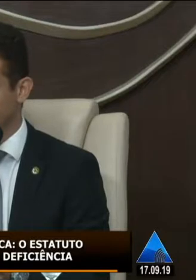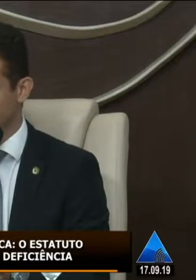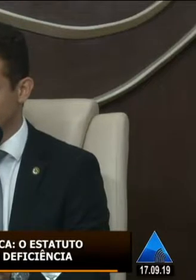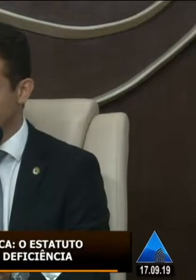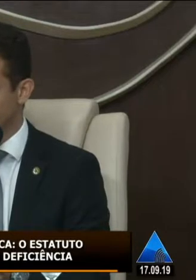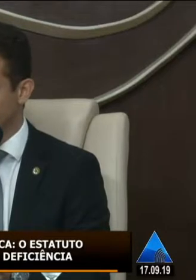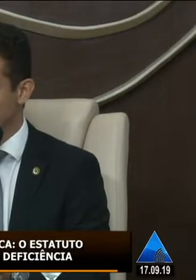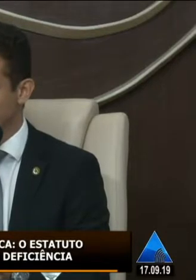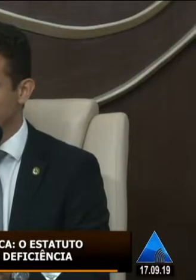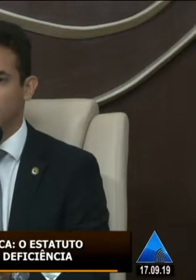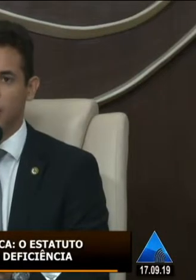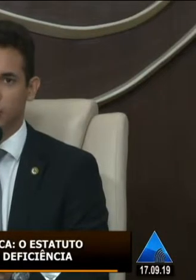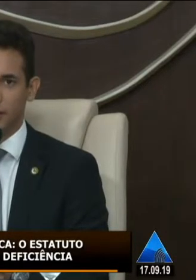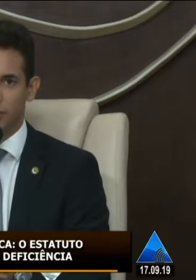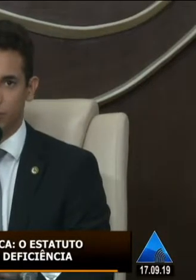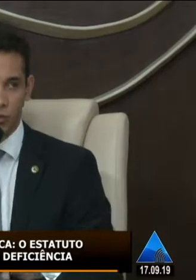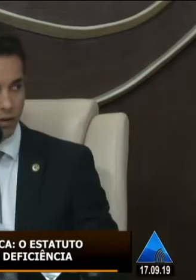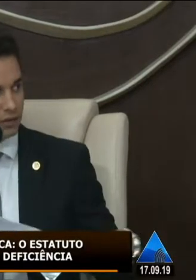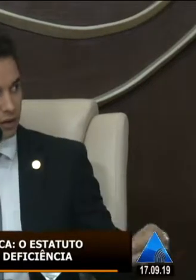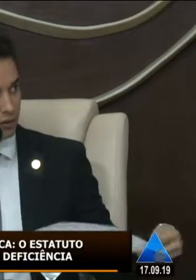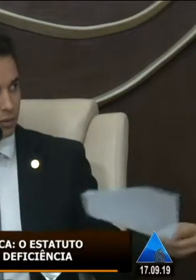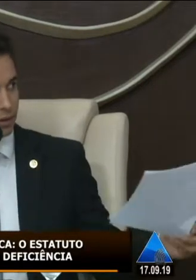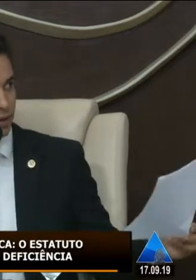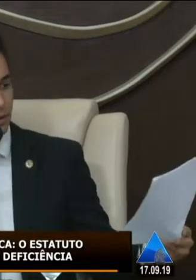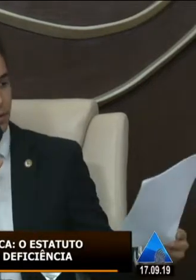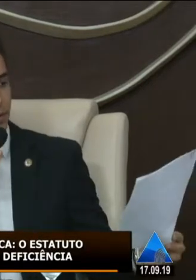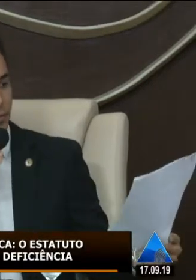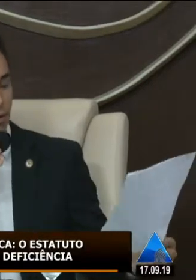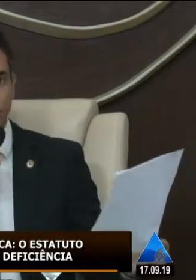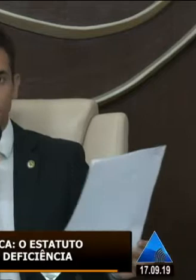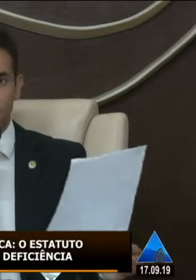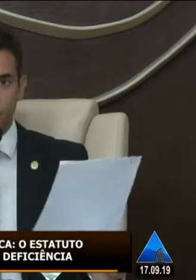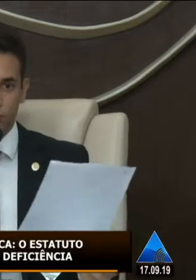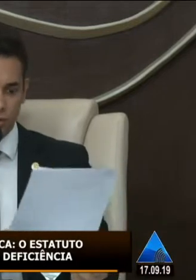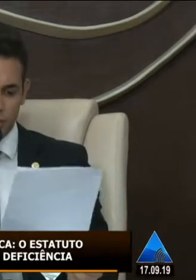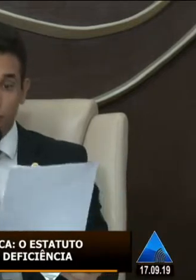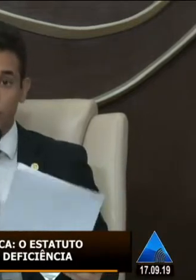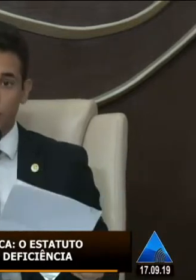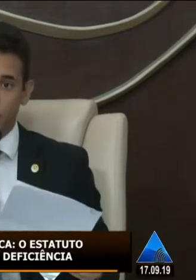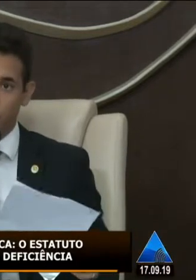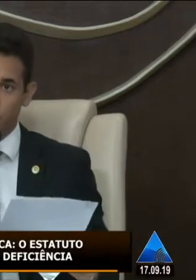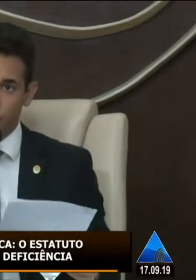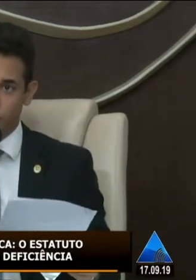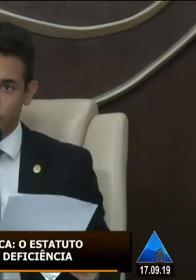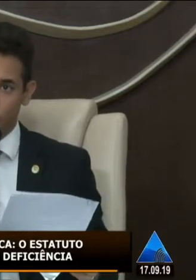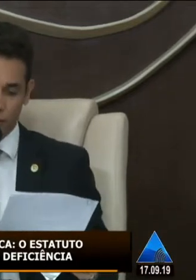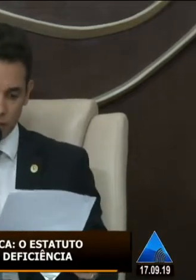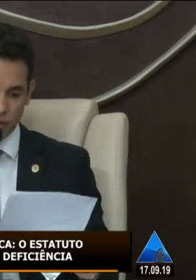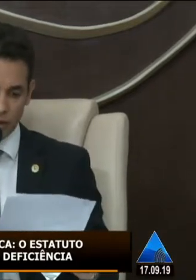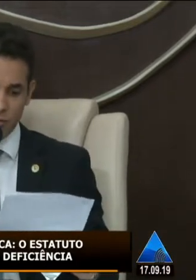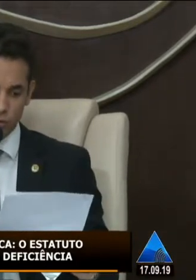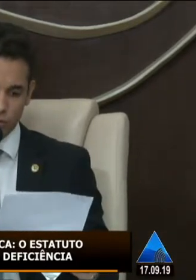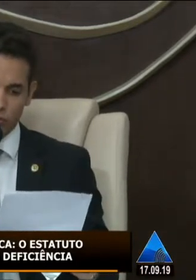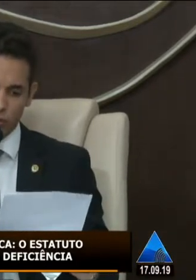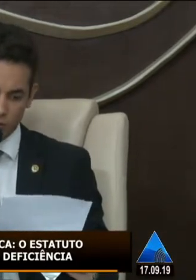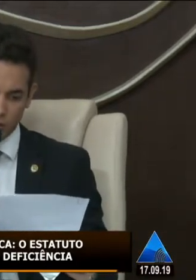nós temos aqui uma lista de escritos para a tribuna eu vou passar aqui novamente para para a Oliveira nós temos aqui vários escritos vamos dar um tempo